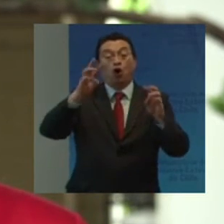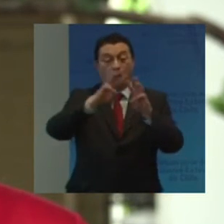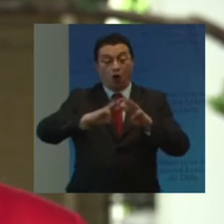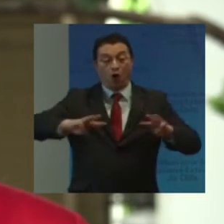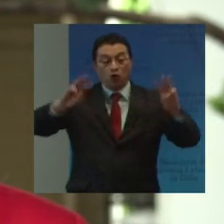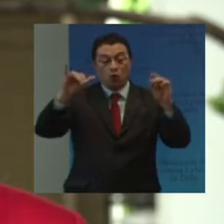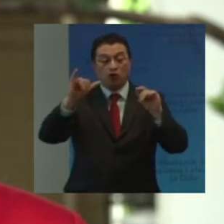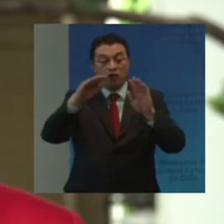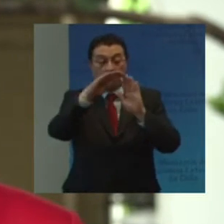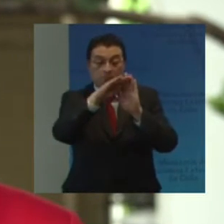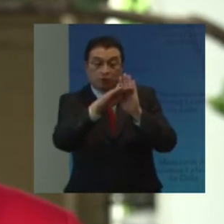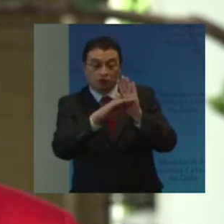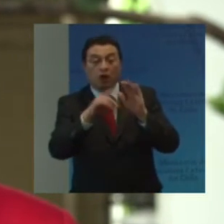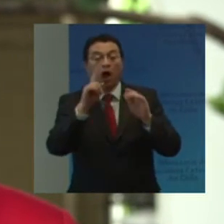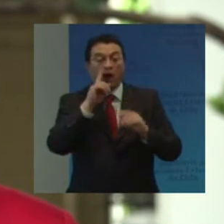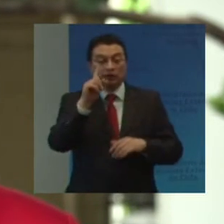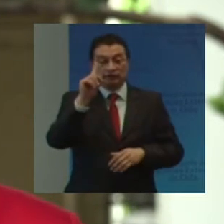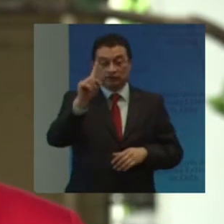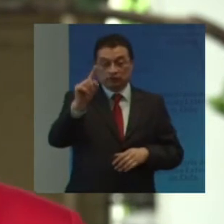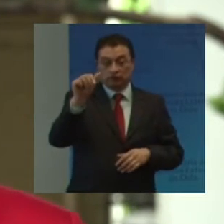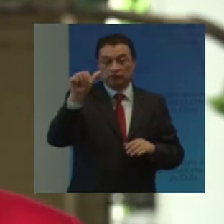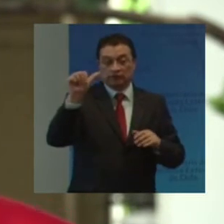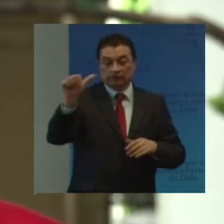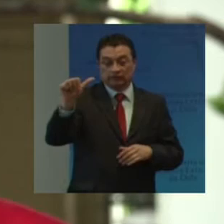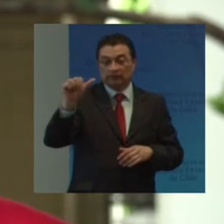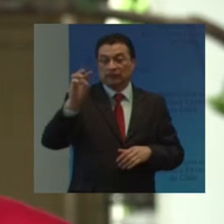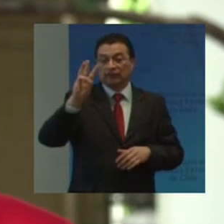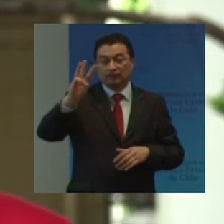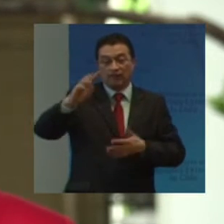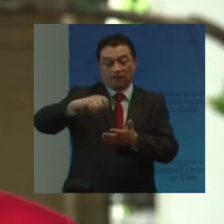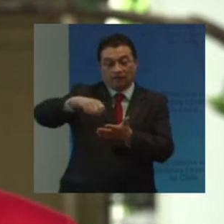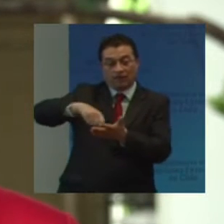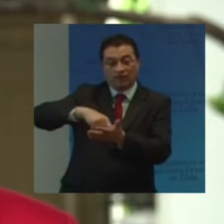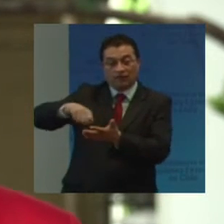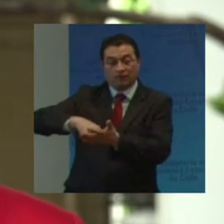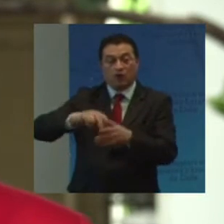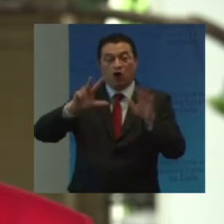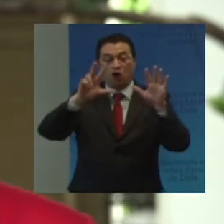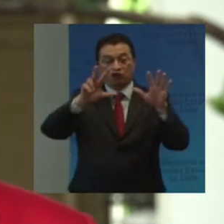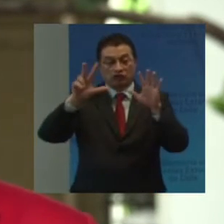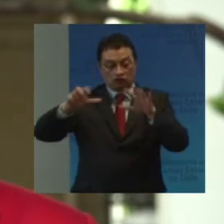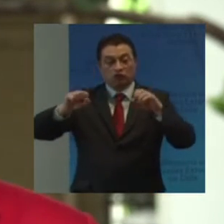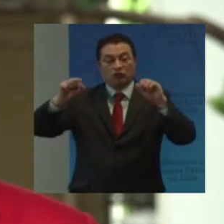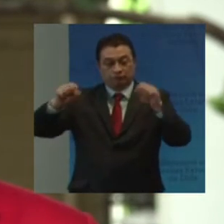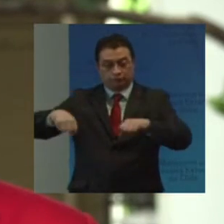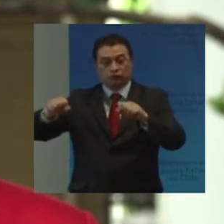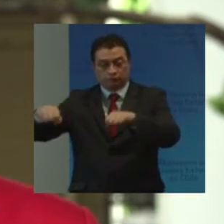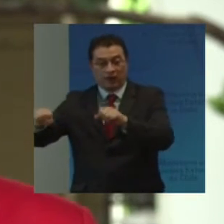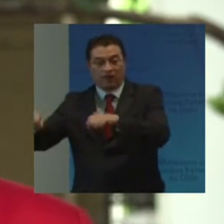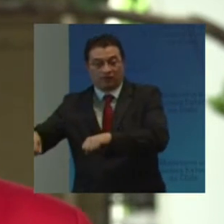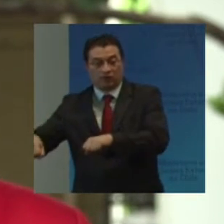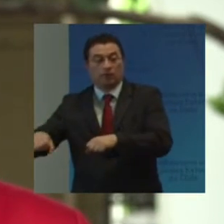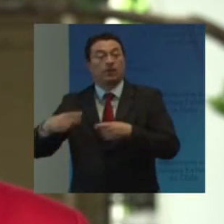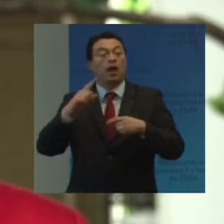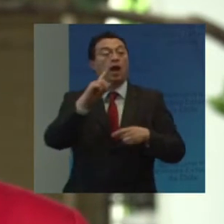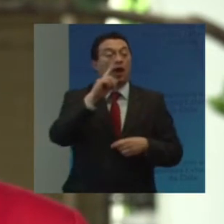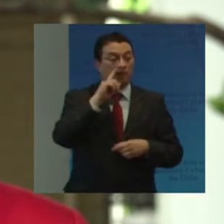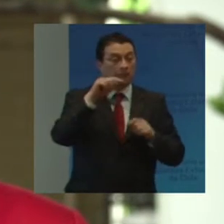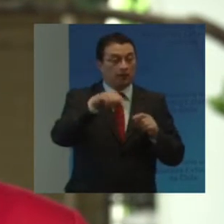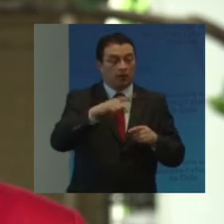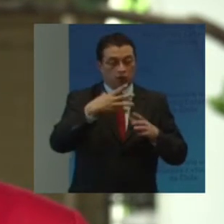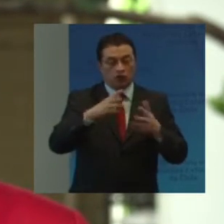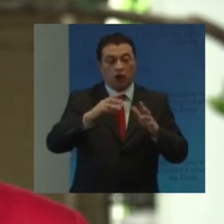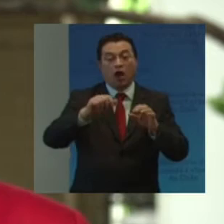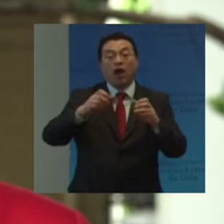protocolo Cuentan Con 163 Firmas Y 88 Ratificaciones Respectivamente Constituyendo El